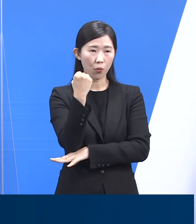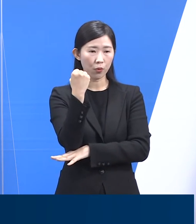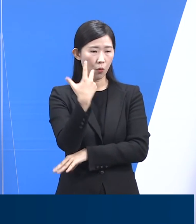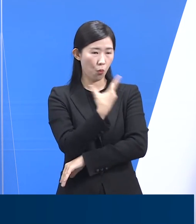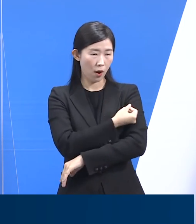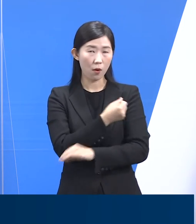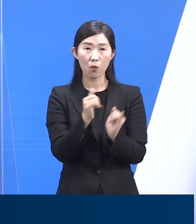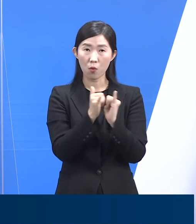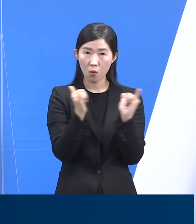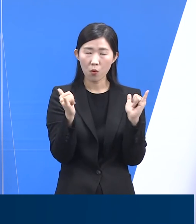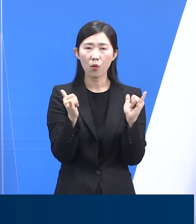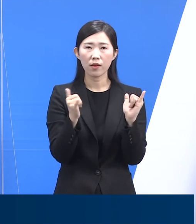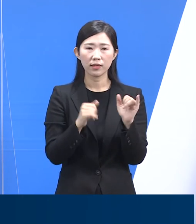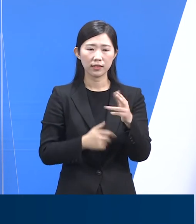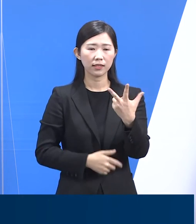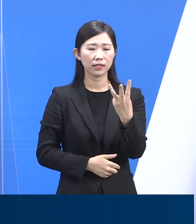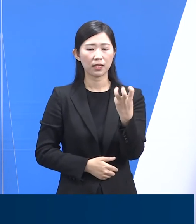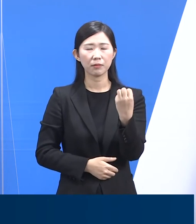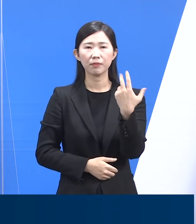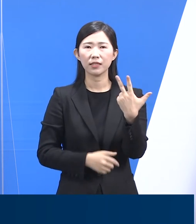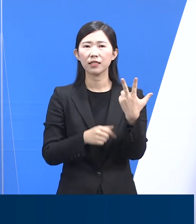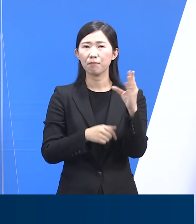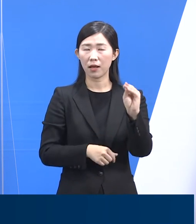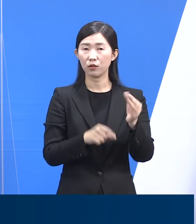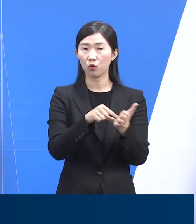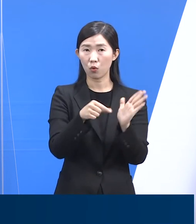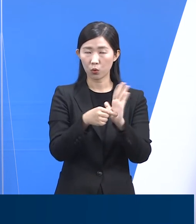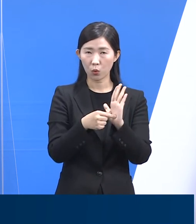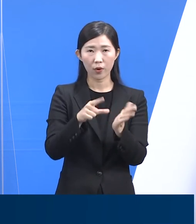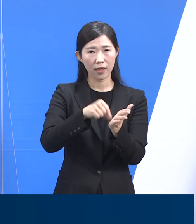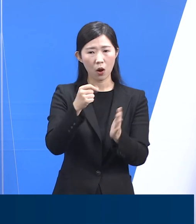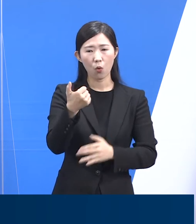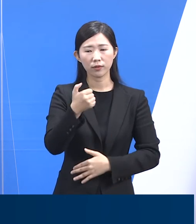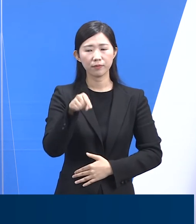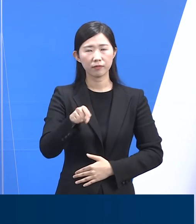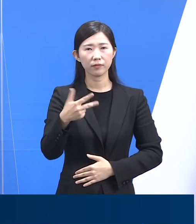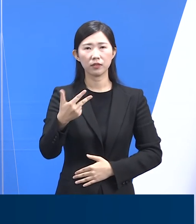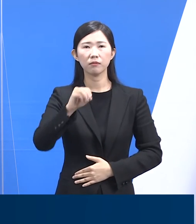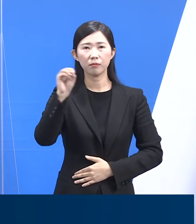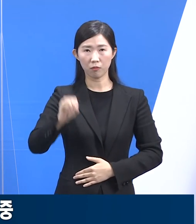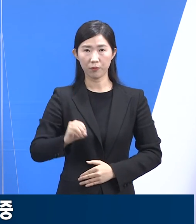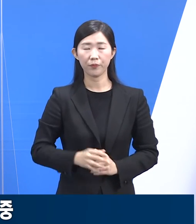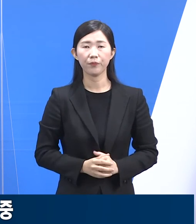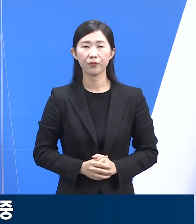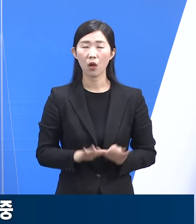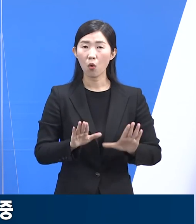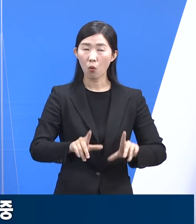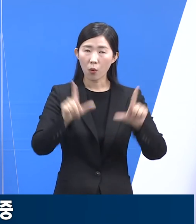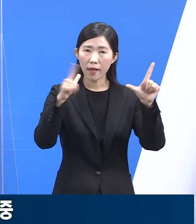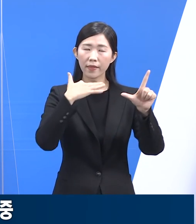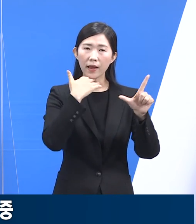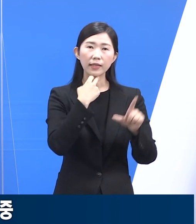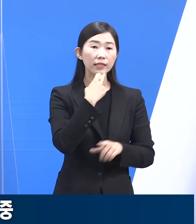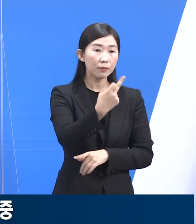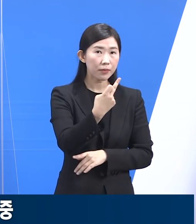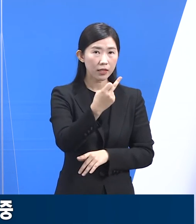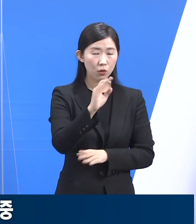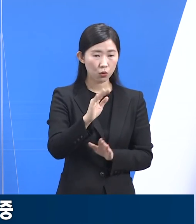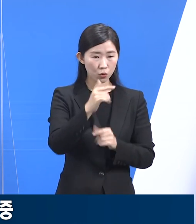39만 2,854명으로 접종률은 50.7%입니다. 올해 만 12세가 되는